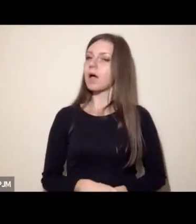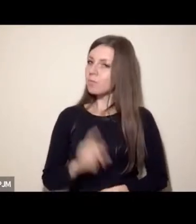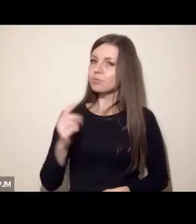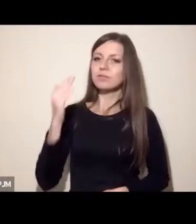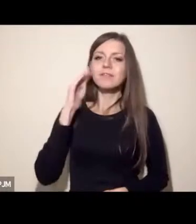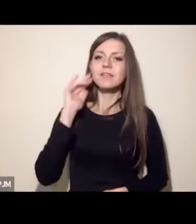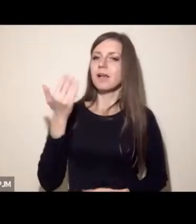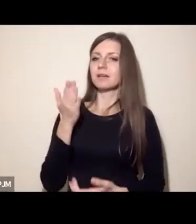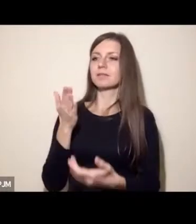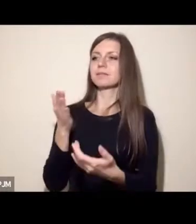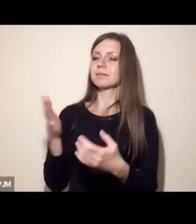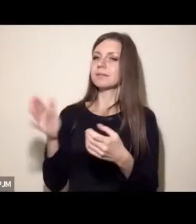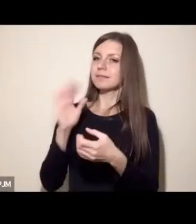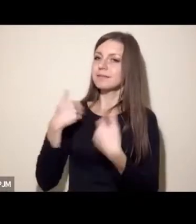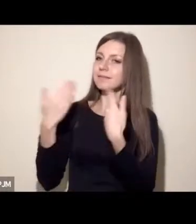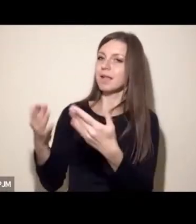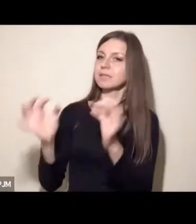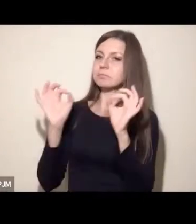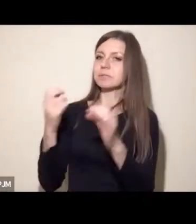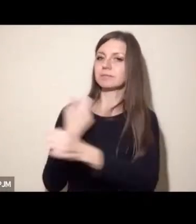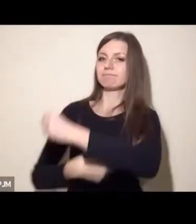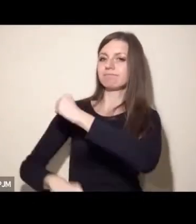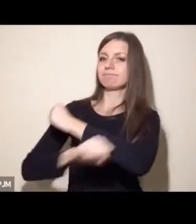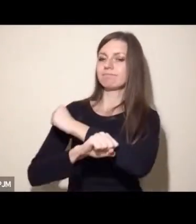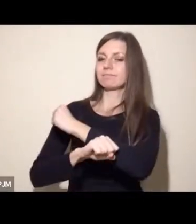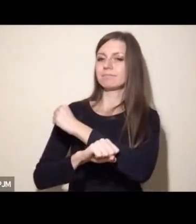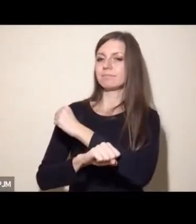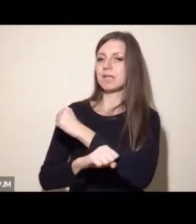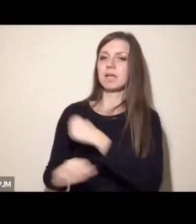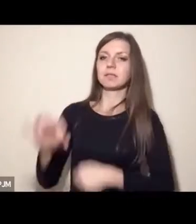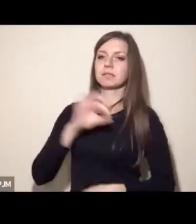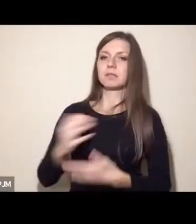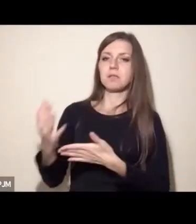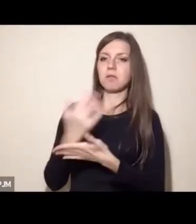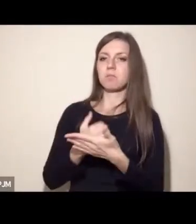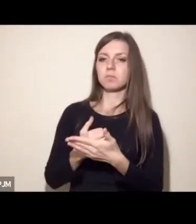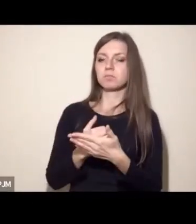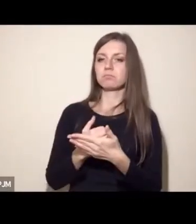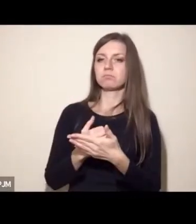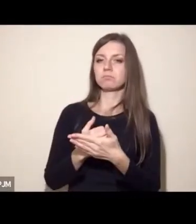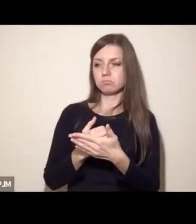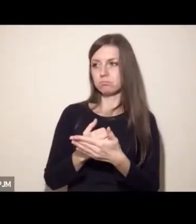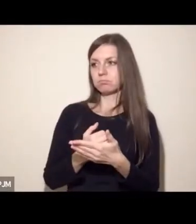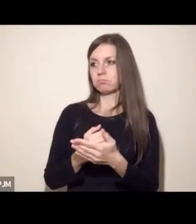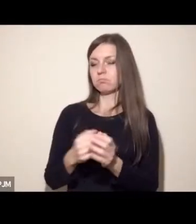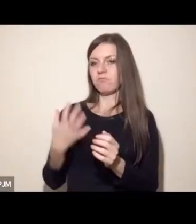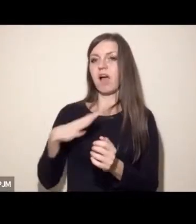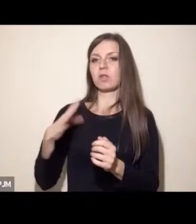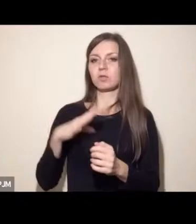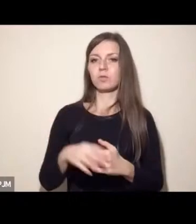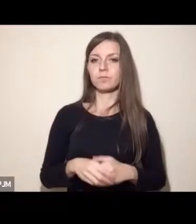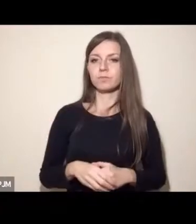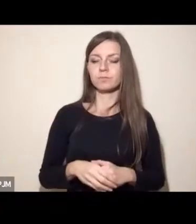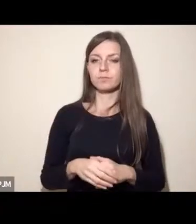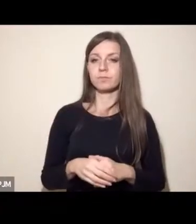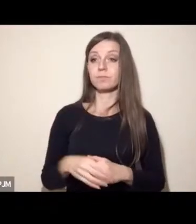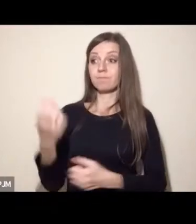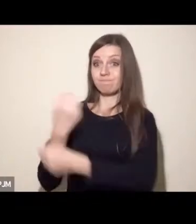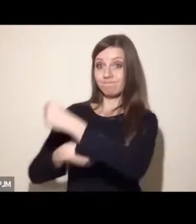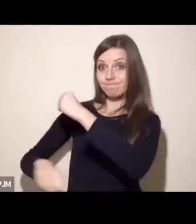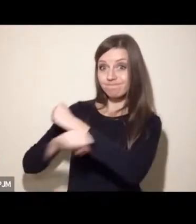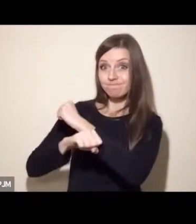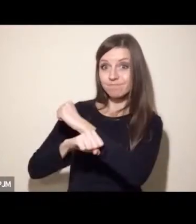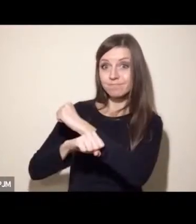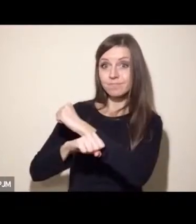rozwiązania musimy pokazać że za alternatywą stoi